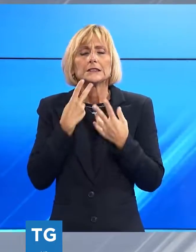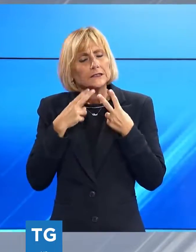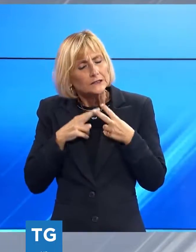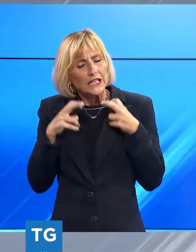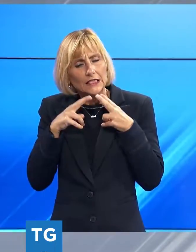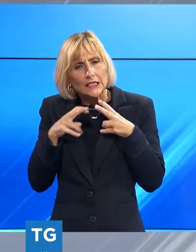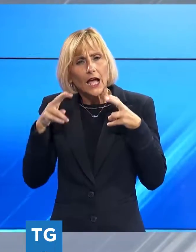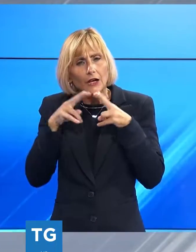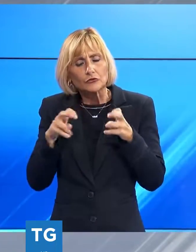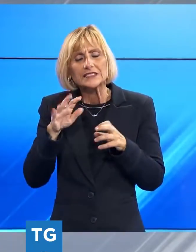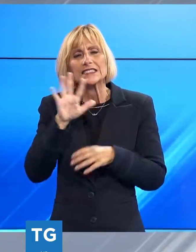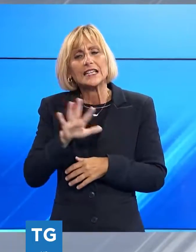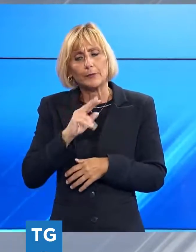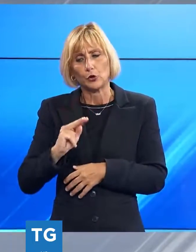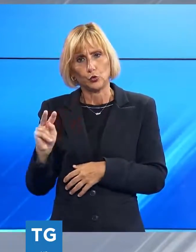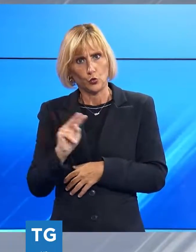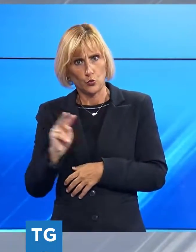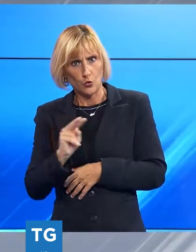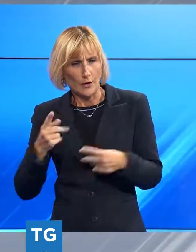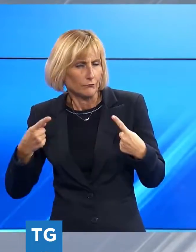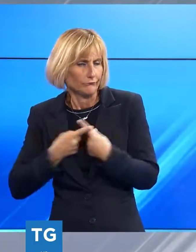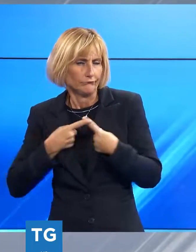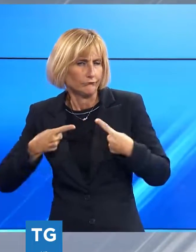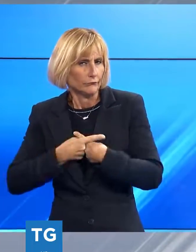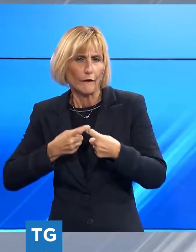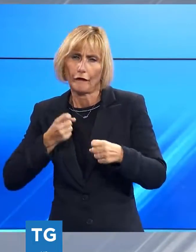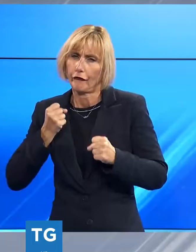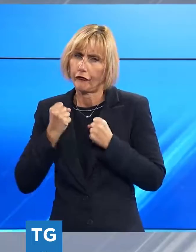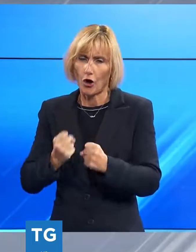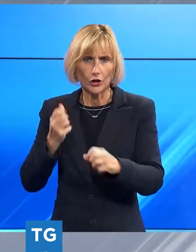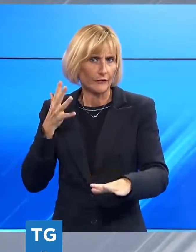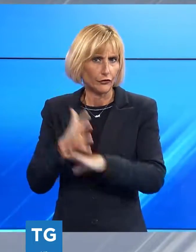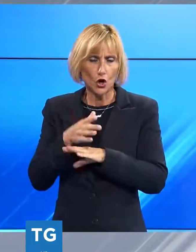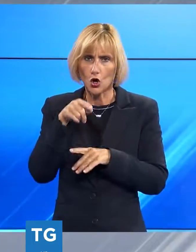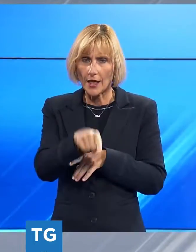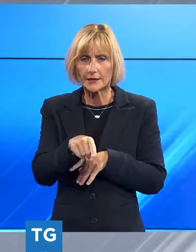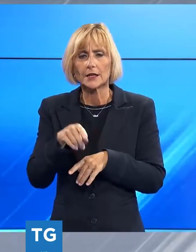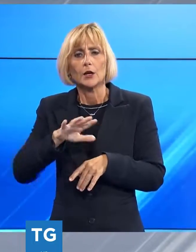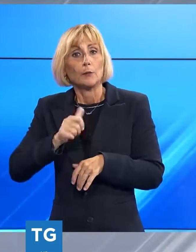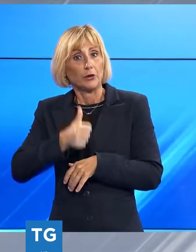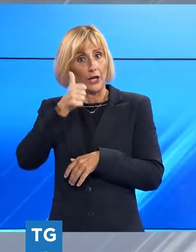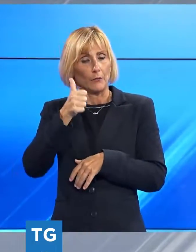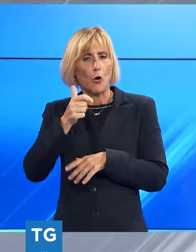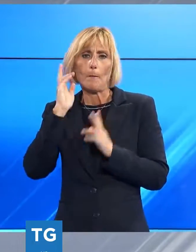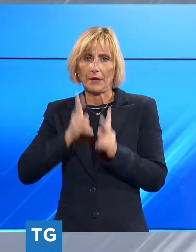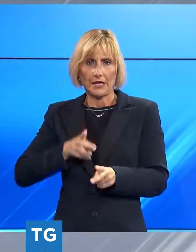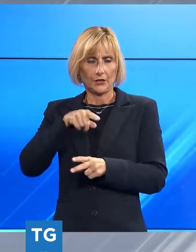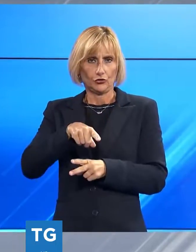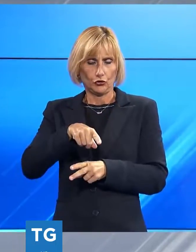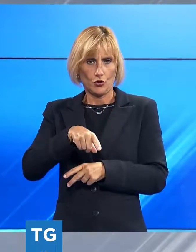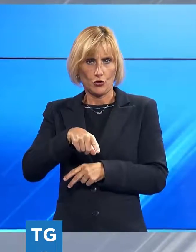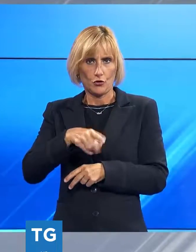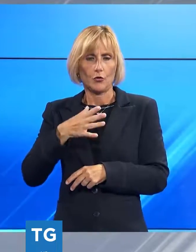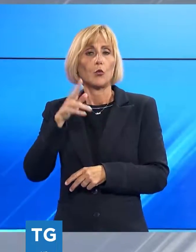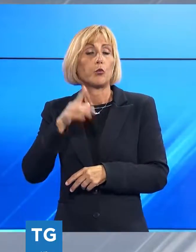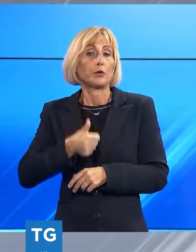sembrerebbe che due abbiano avuto una violenta lite, in cui ha avuto la peggio il 35enne colpito all'addome. I carabinieri stanno effettuando